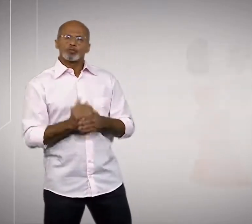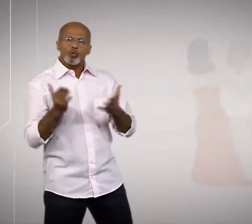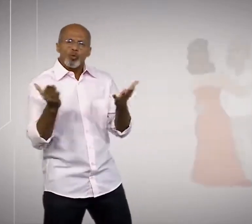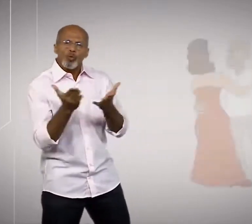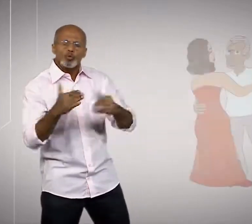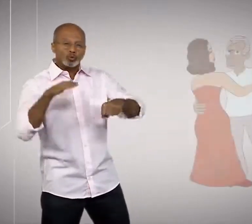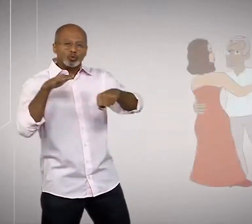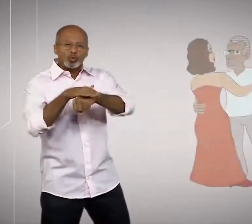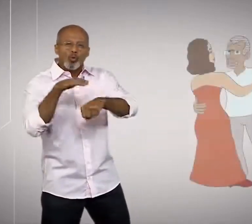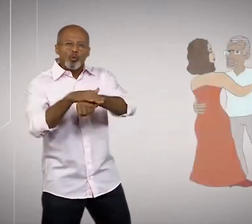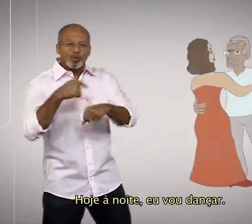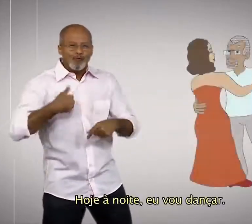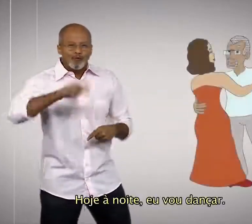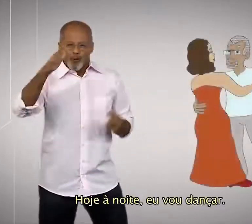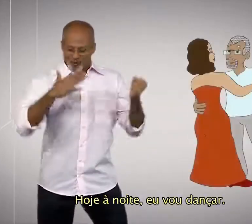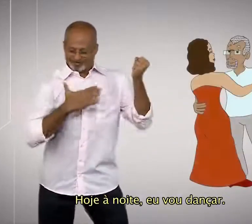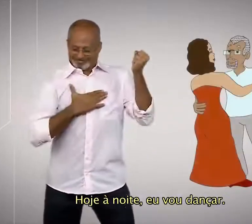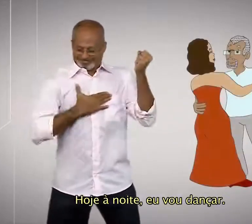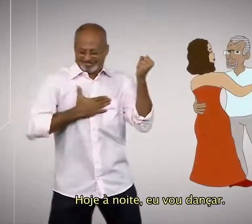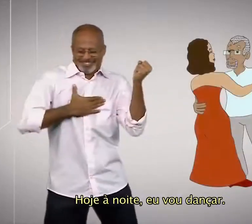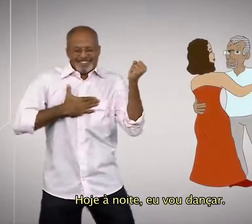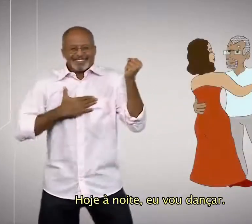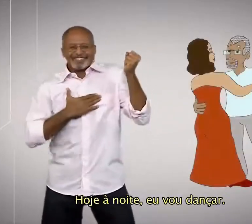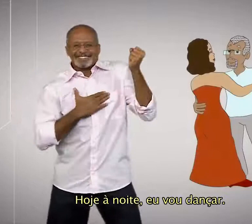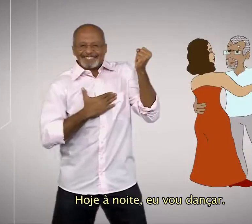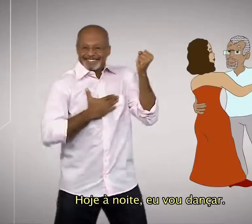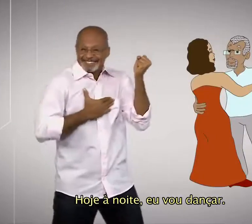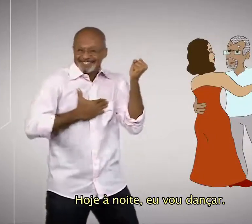Hoje à noite, eu vou dançar.